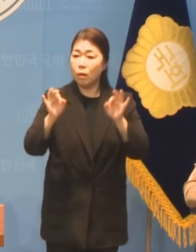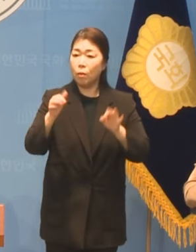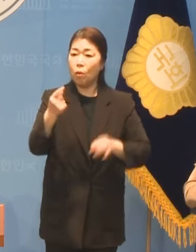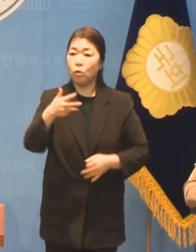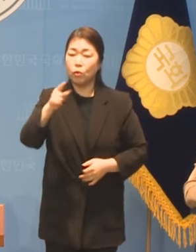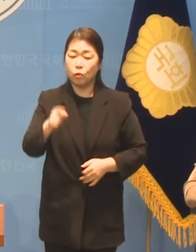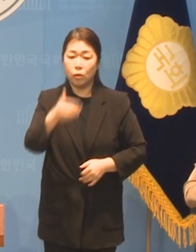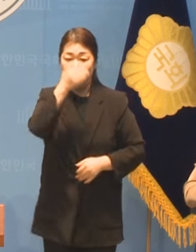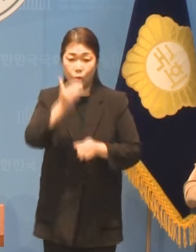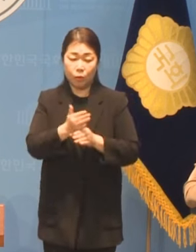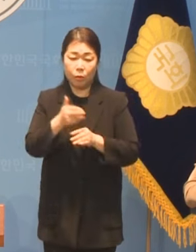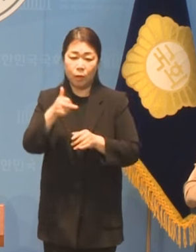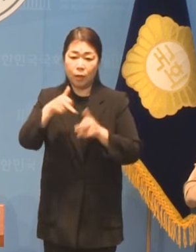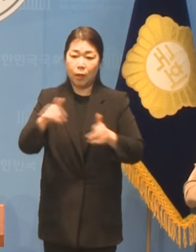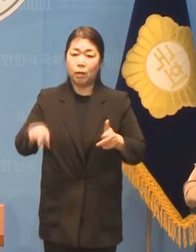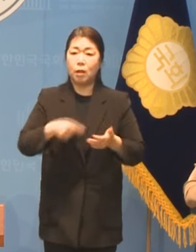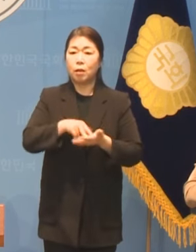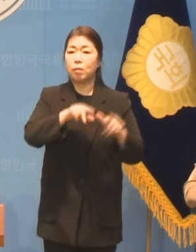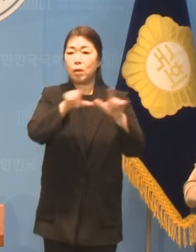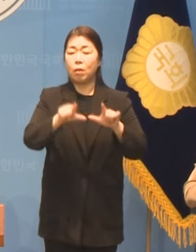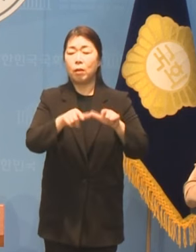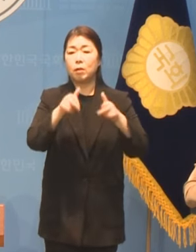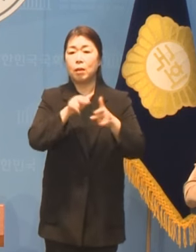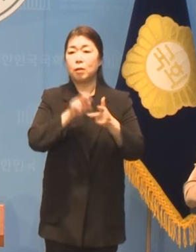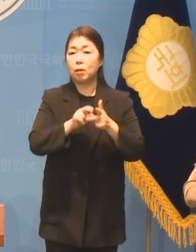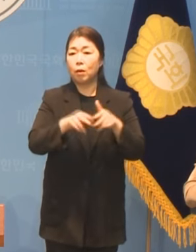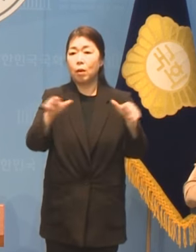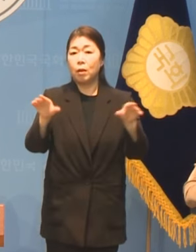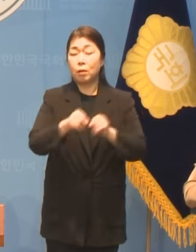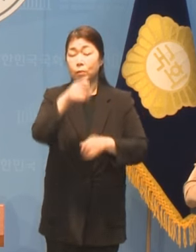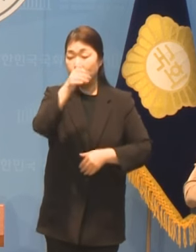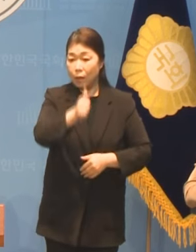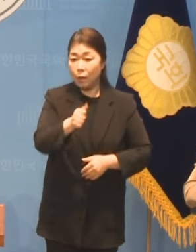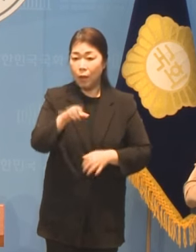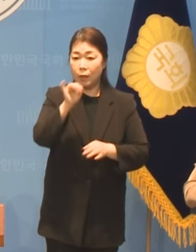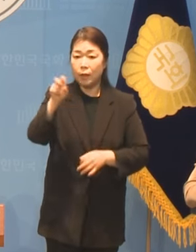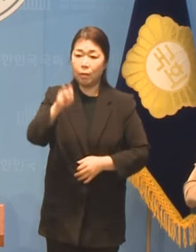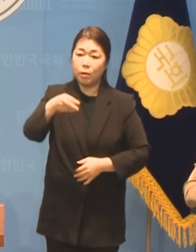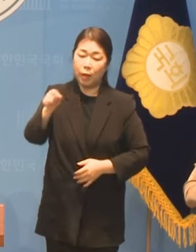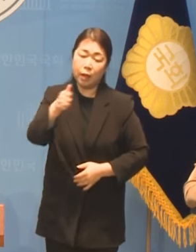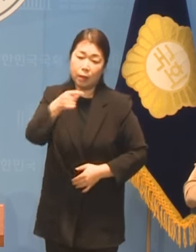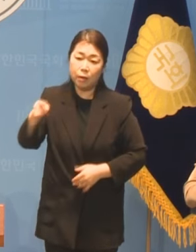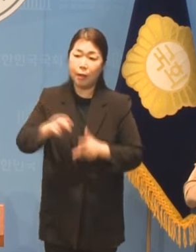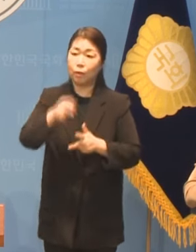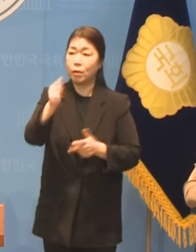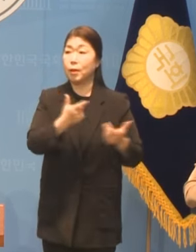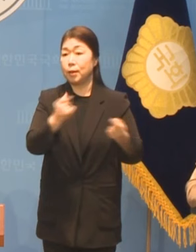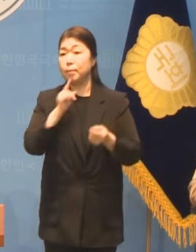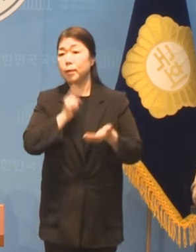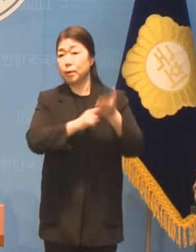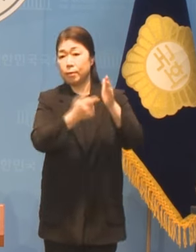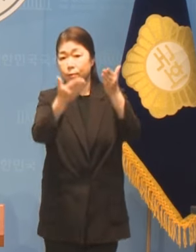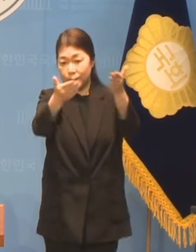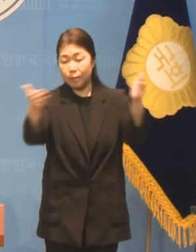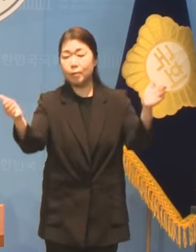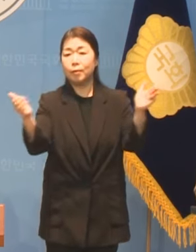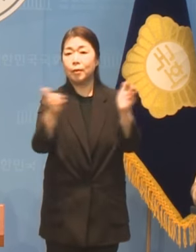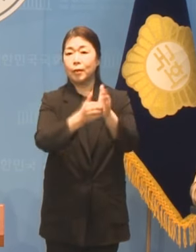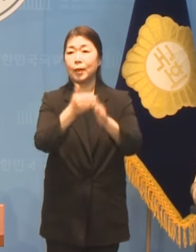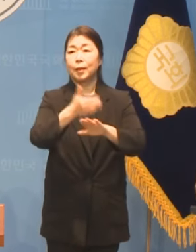청년중심장애인자립생활센터 사무국장 임세희 허니장애인자립생활센터 센터장 일동 감사합니다